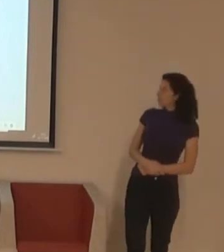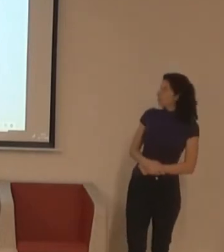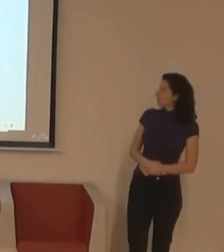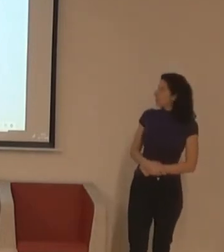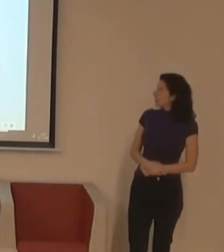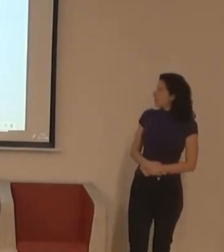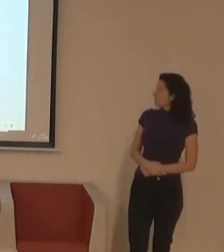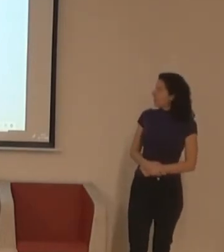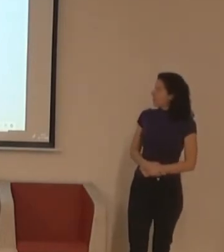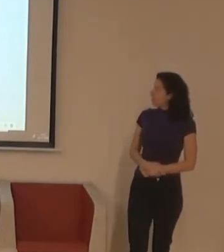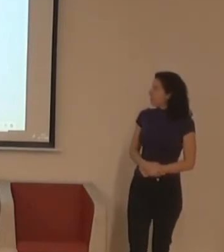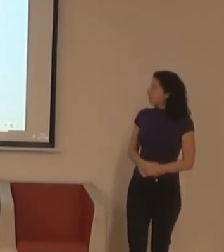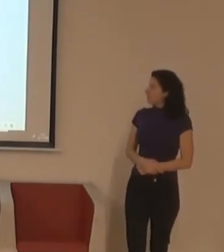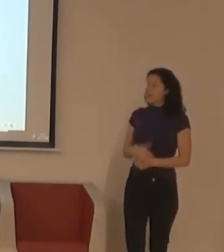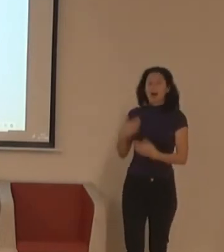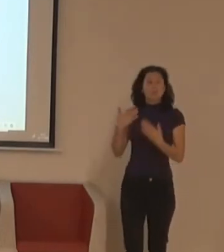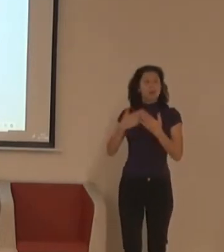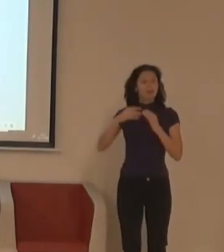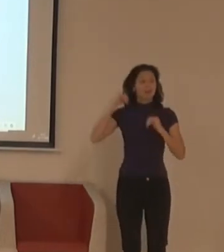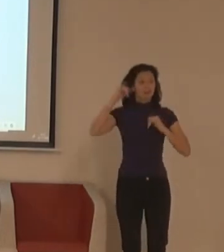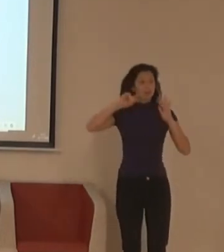Důležitý téma pro celý ten festival,